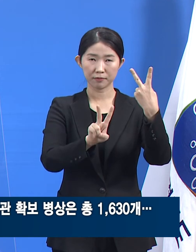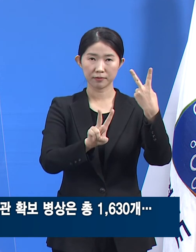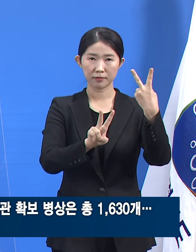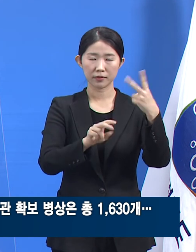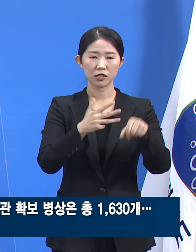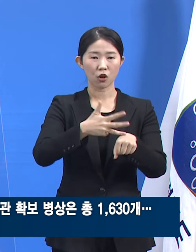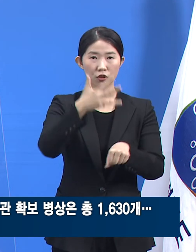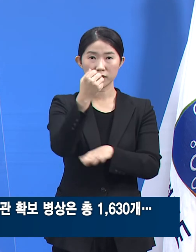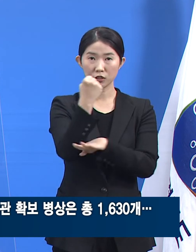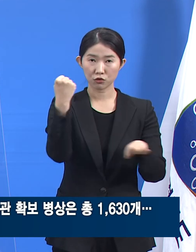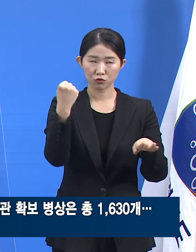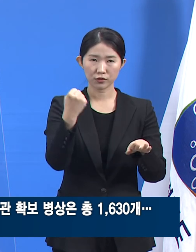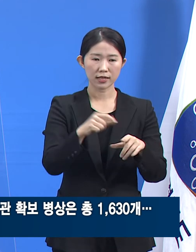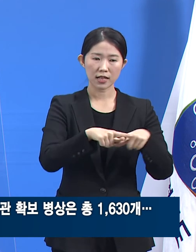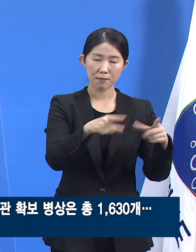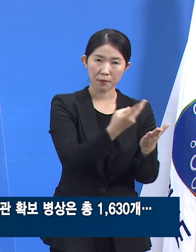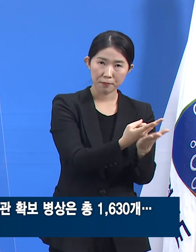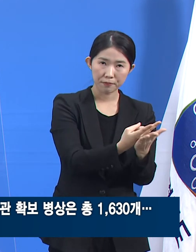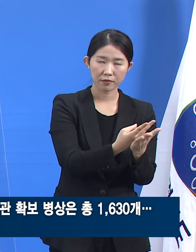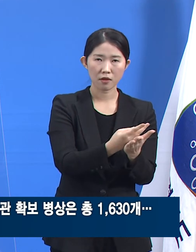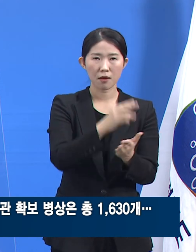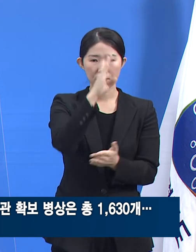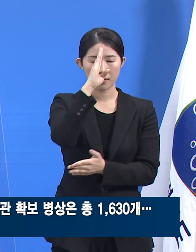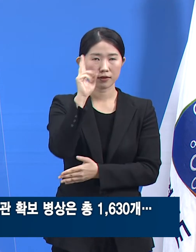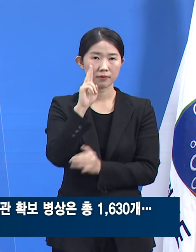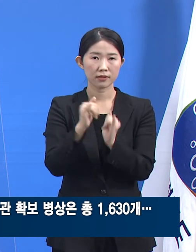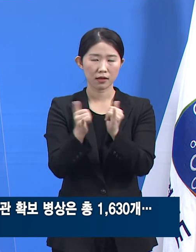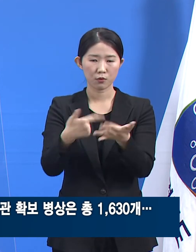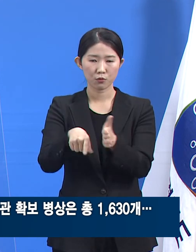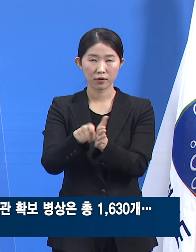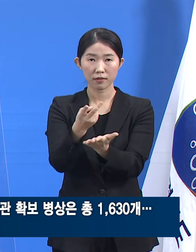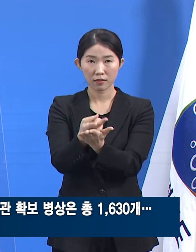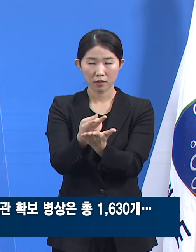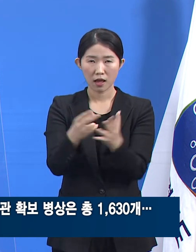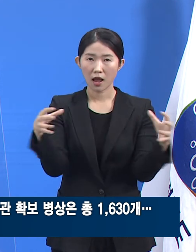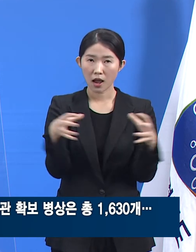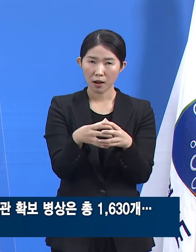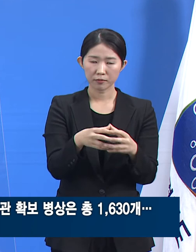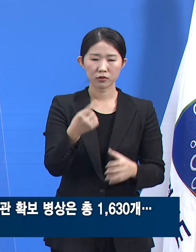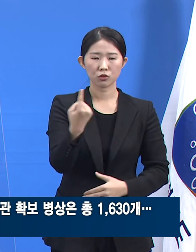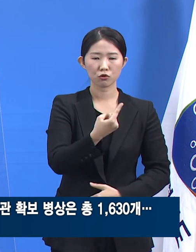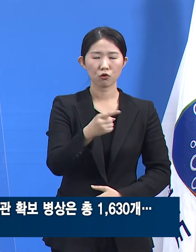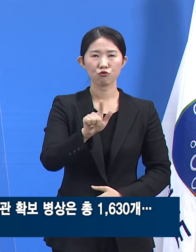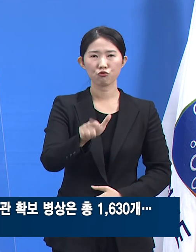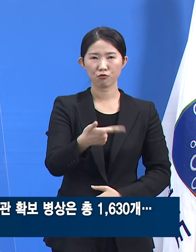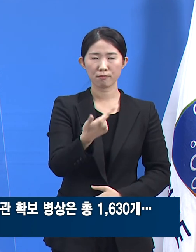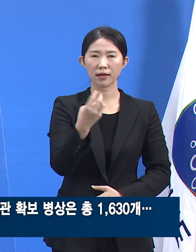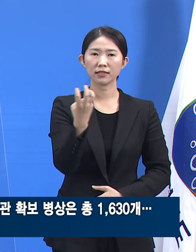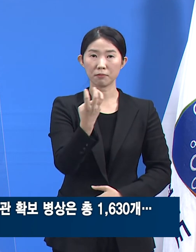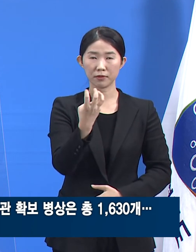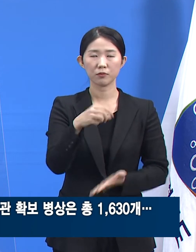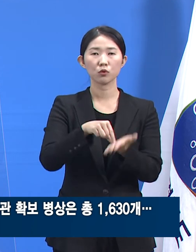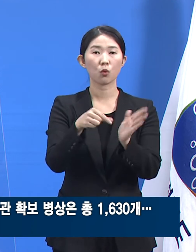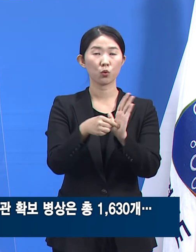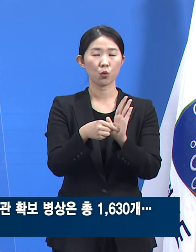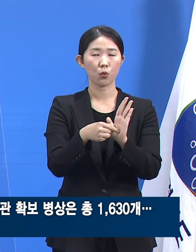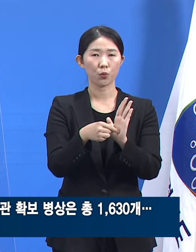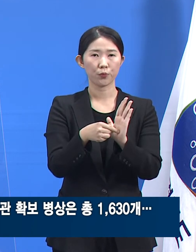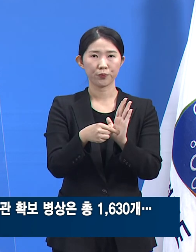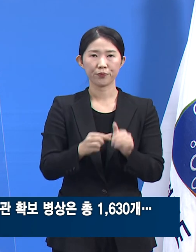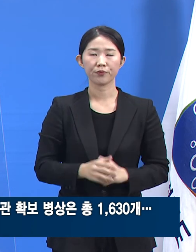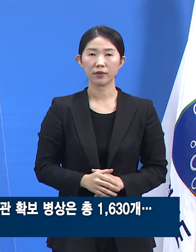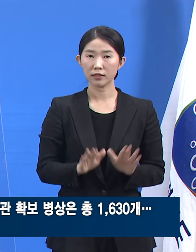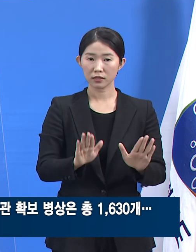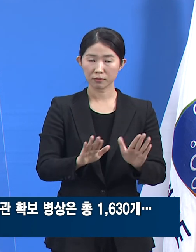중증환자 병상을 합한 도내 의료기관 확보 병상은 총 1,630개입니다. 현재 병상